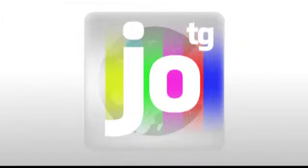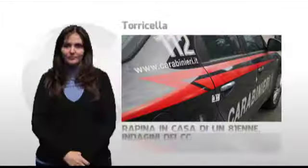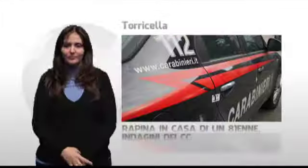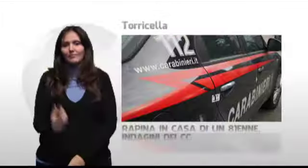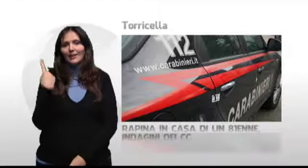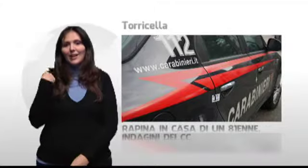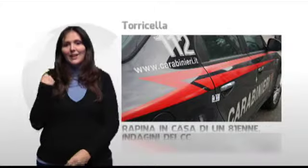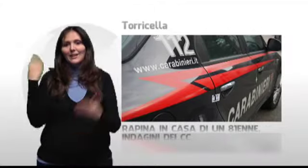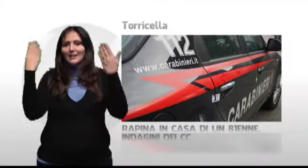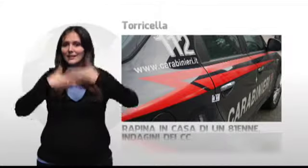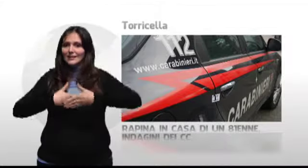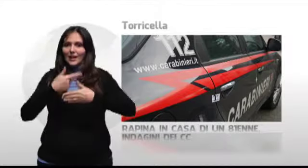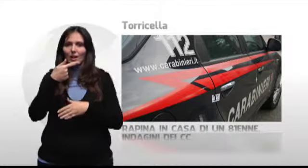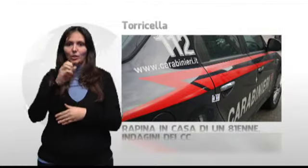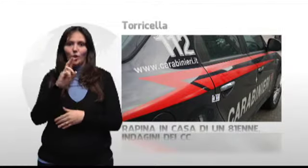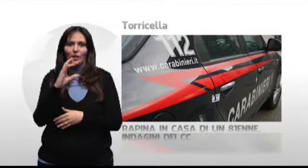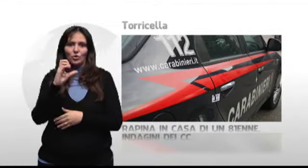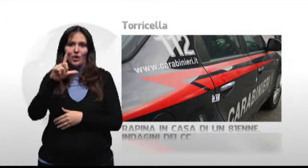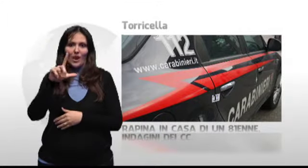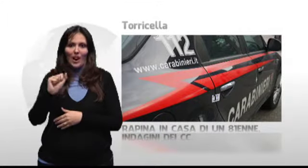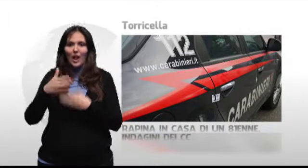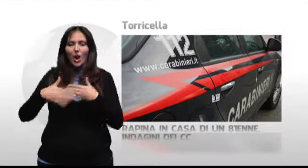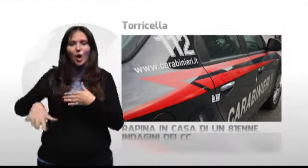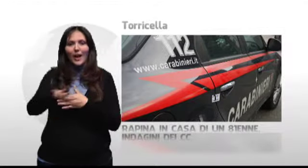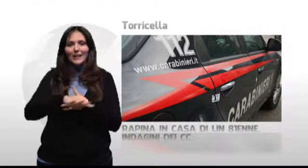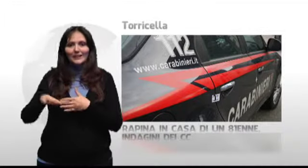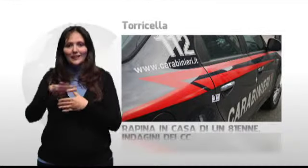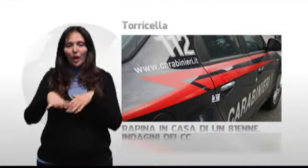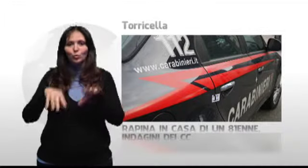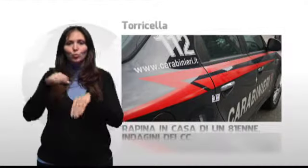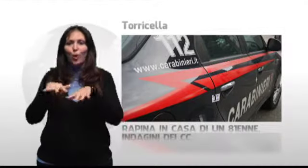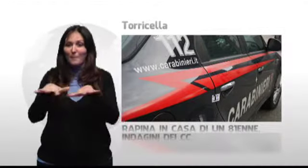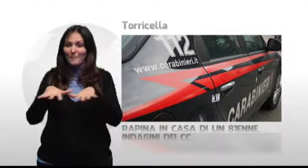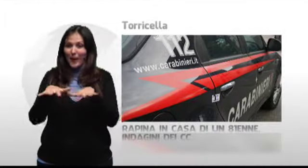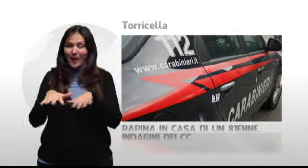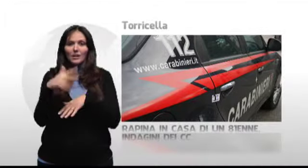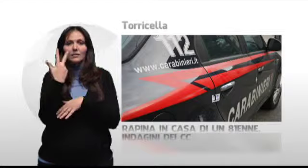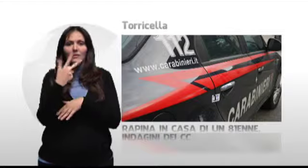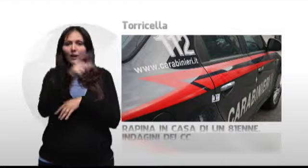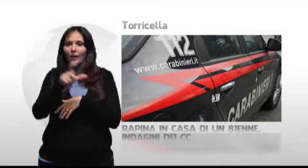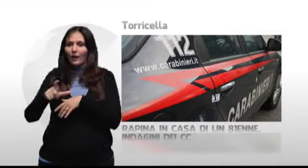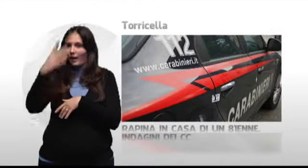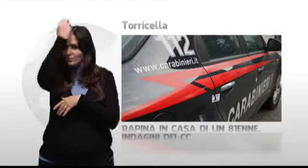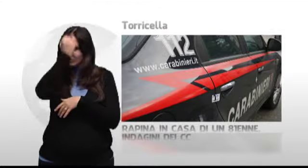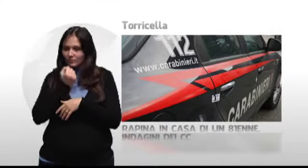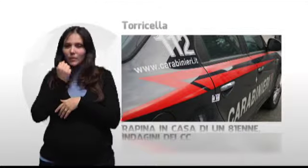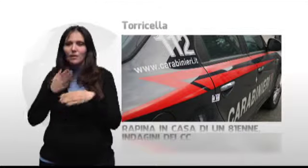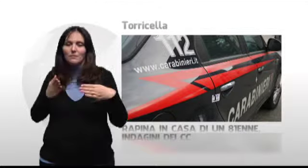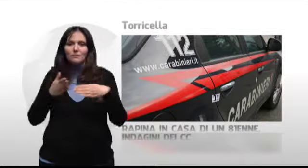Ieri sera a Torricella, in località Trullo di Mare, tre individui con il volto travisato hanno fatto irruzione nell'abitazione di un